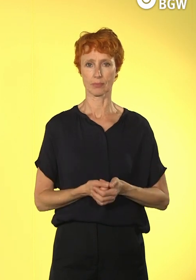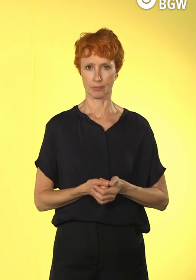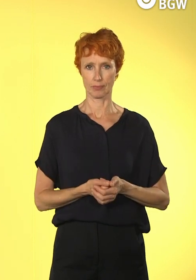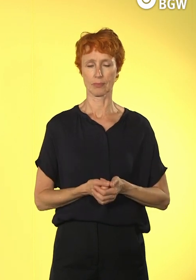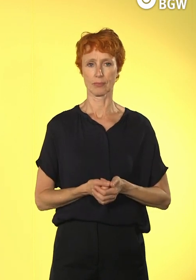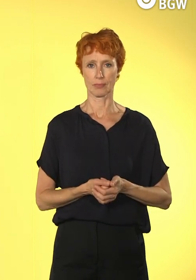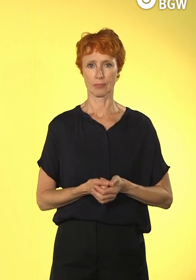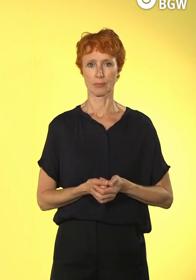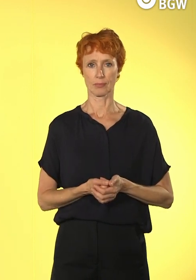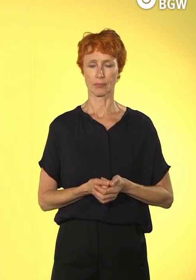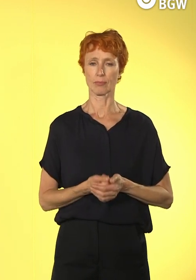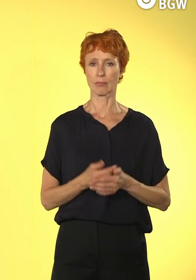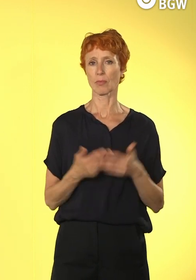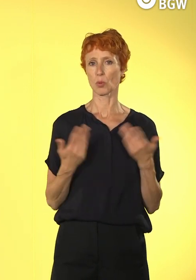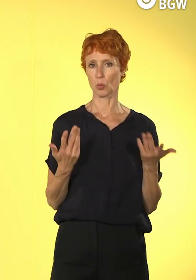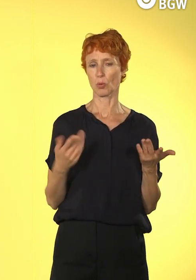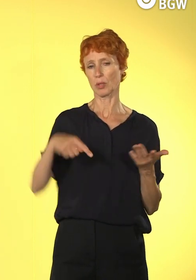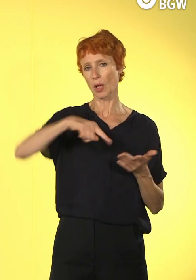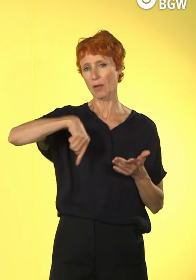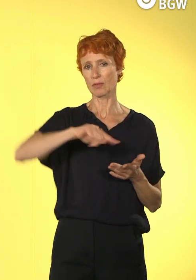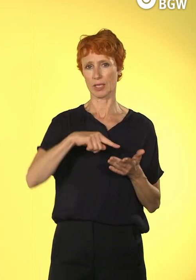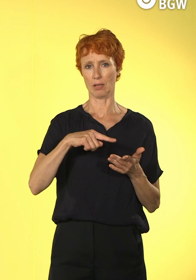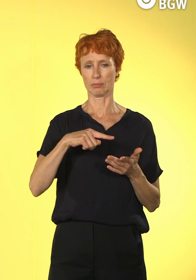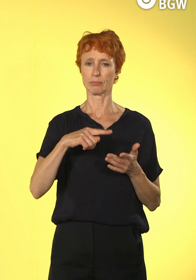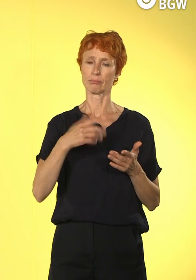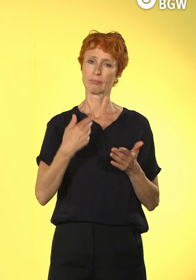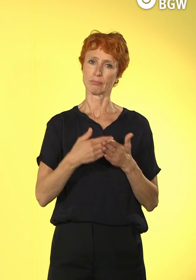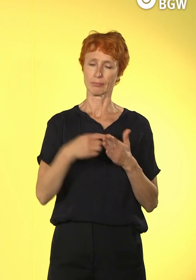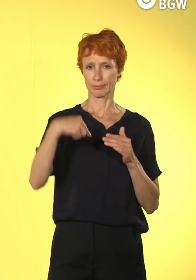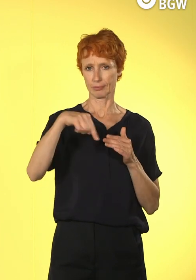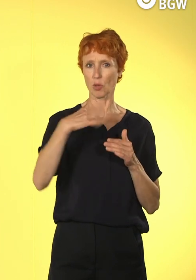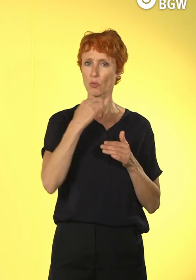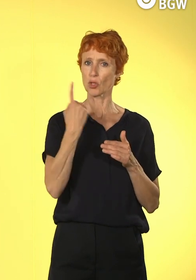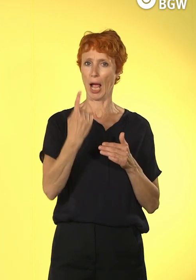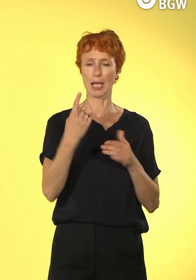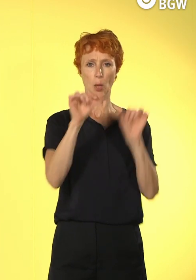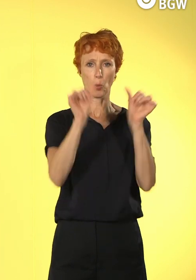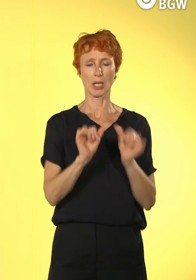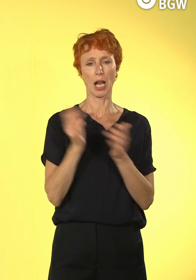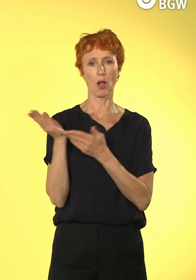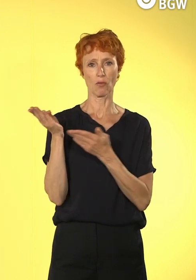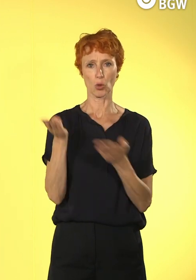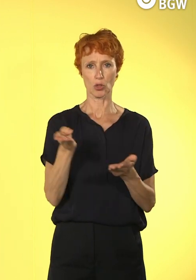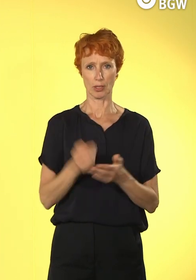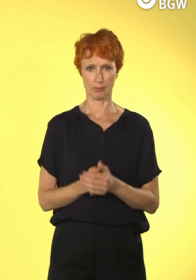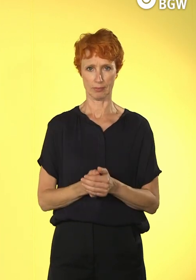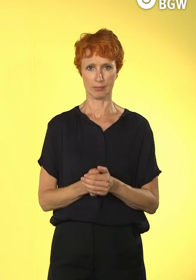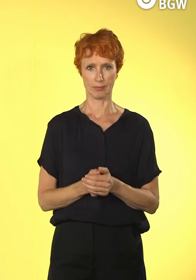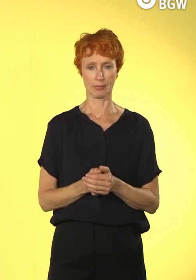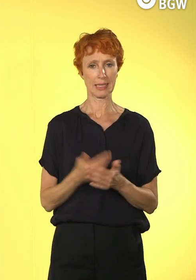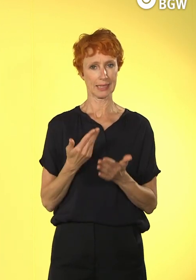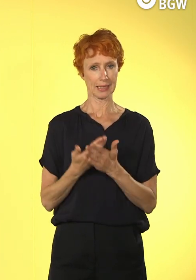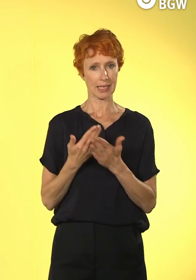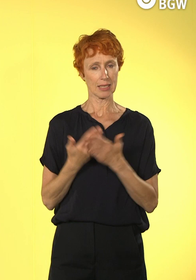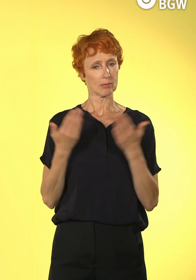festzustellen. Und wir würden Ihnen nachher noch mal einen vorstellen, wo wir eben sagen, damit kann man